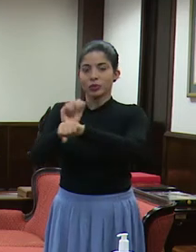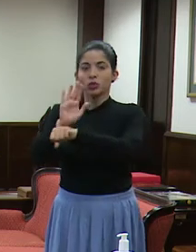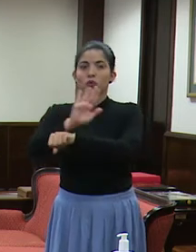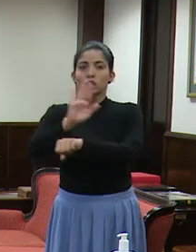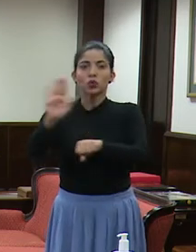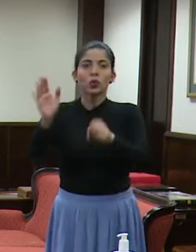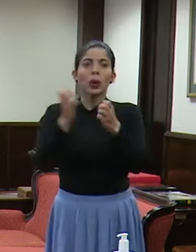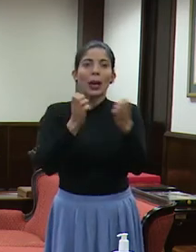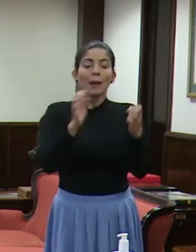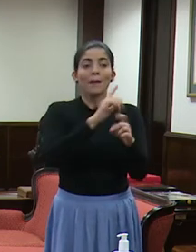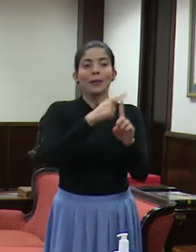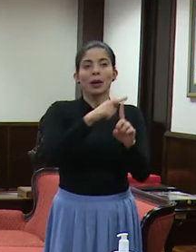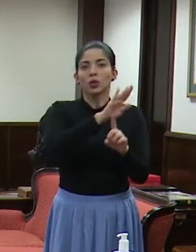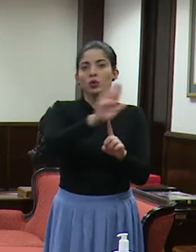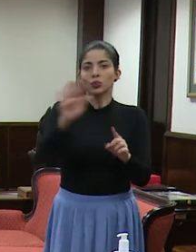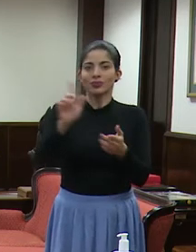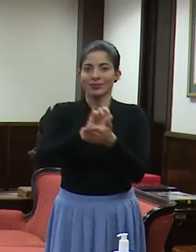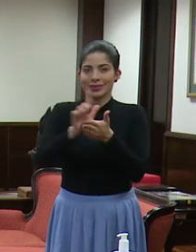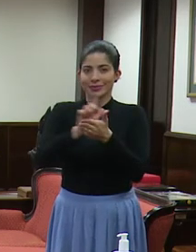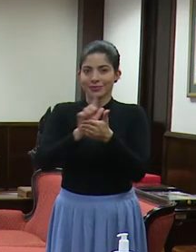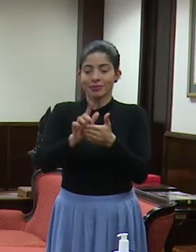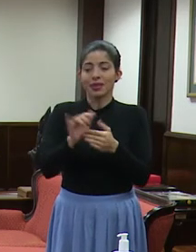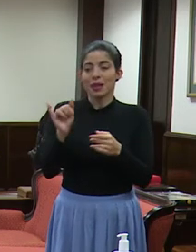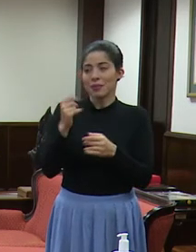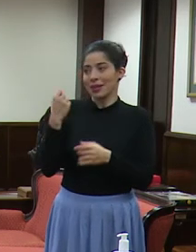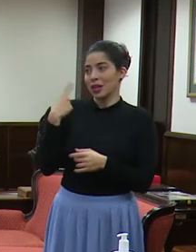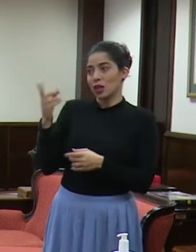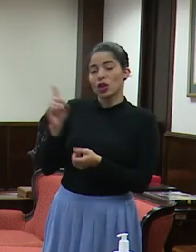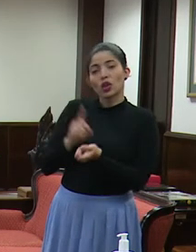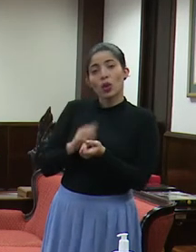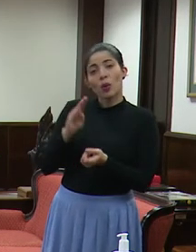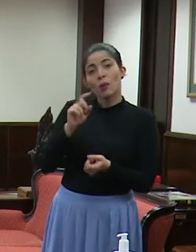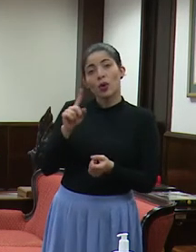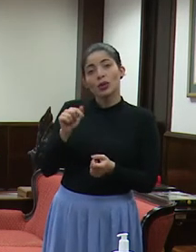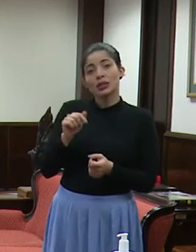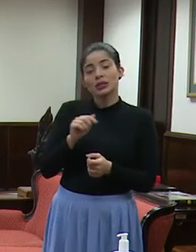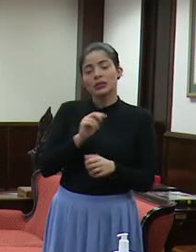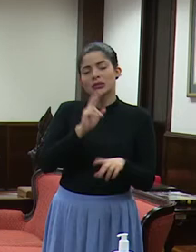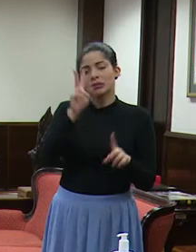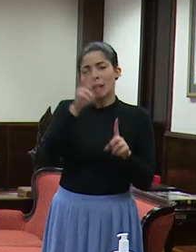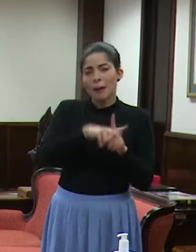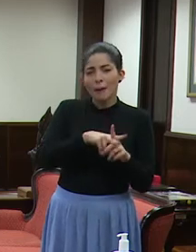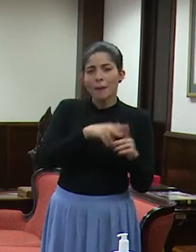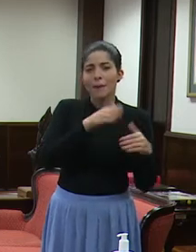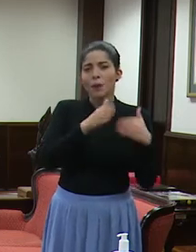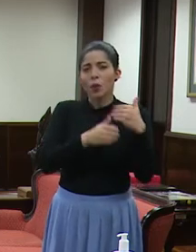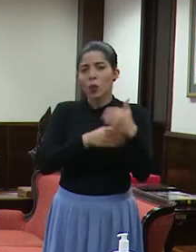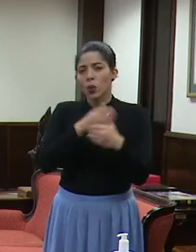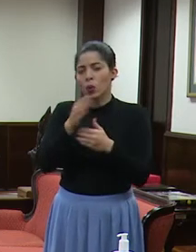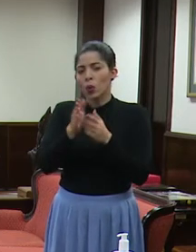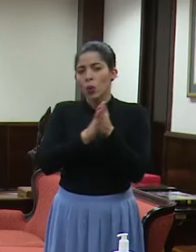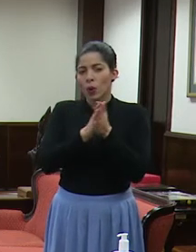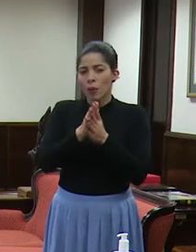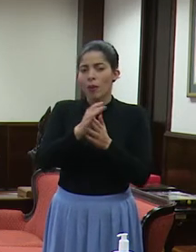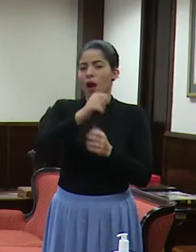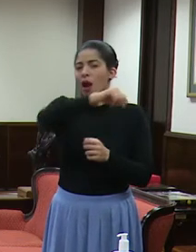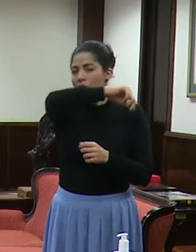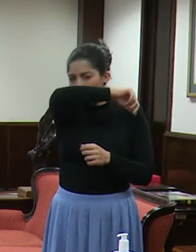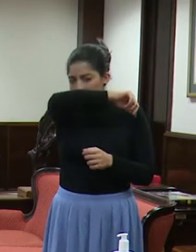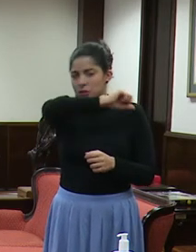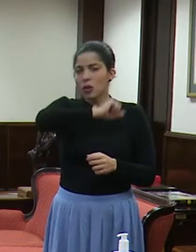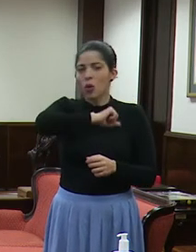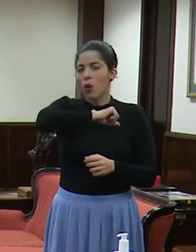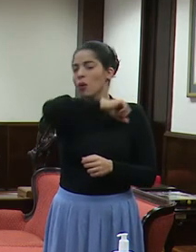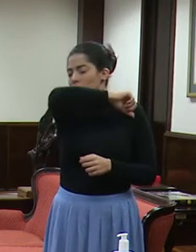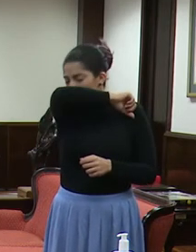su higiene en todo esto. Y lo que decía también el Dr. Bosa, los protocolos en materia de manos, estornudo y